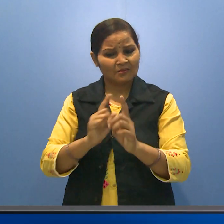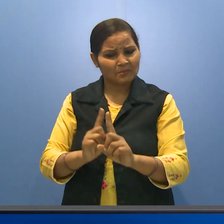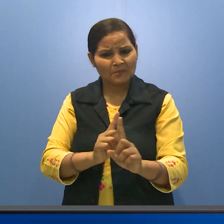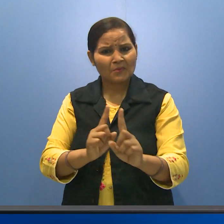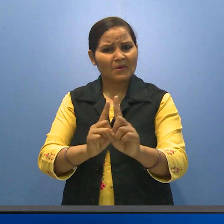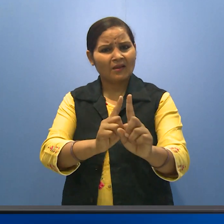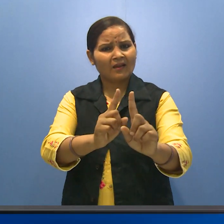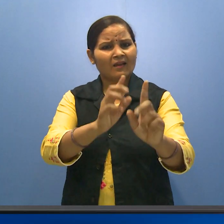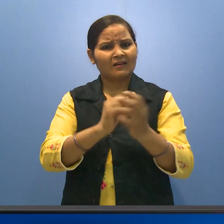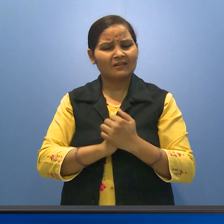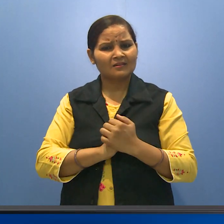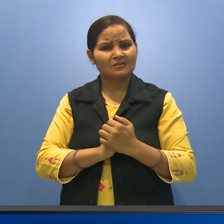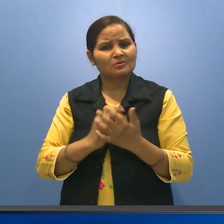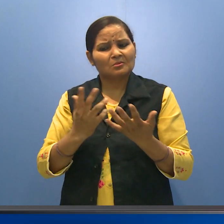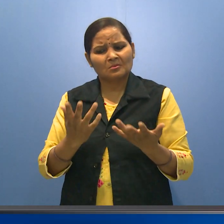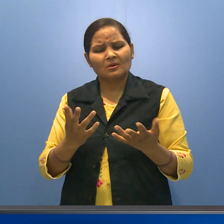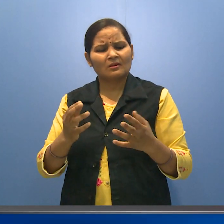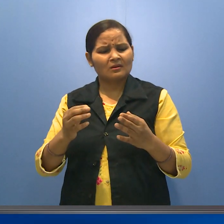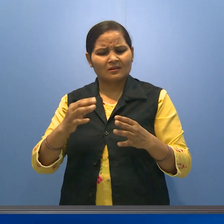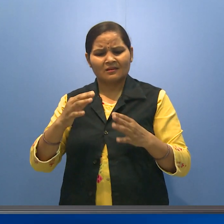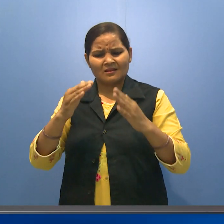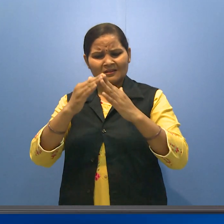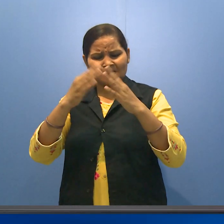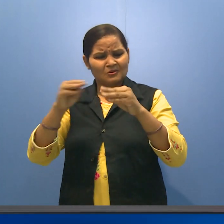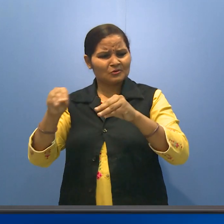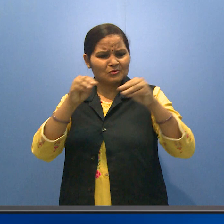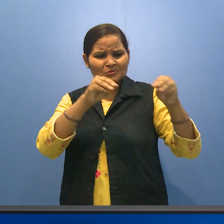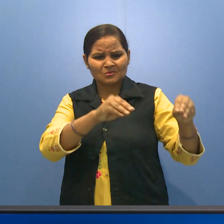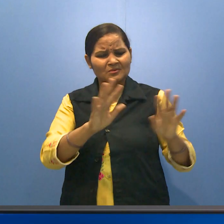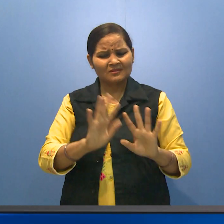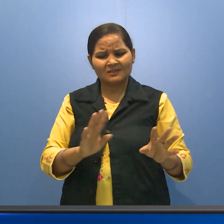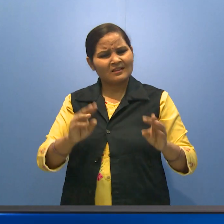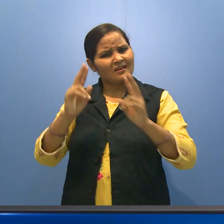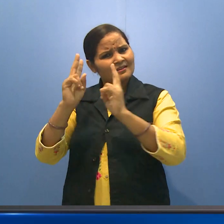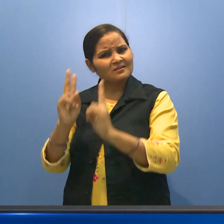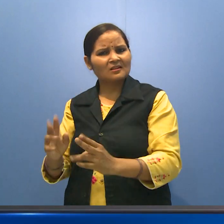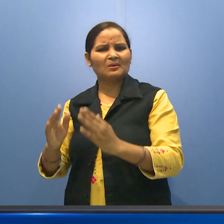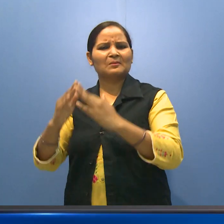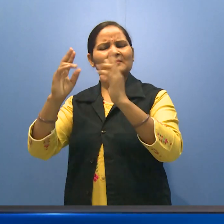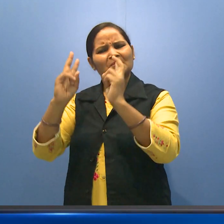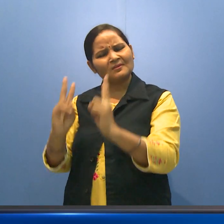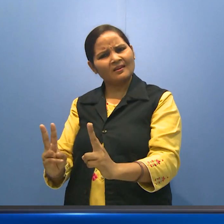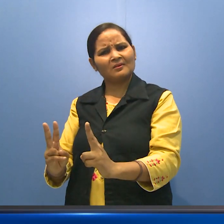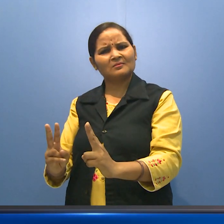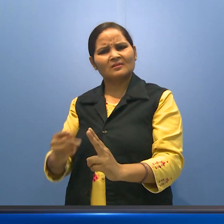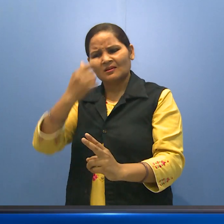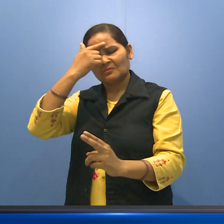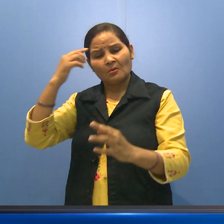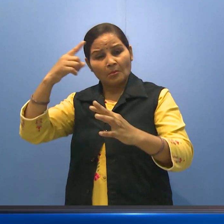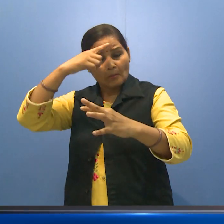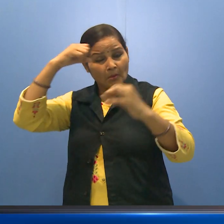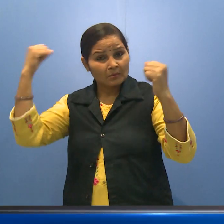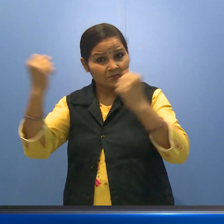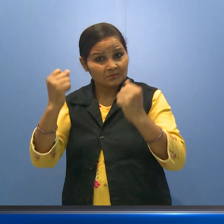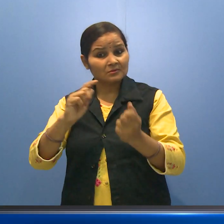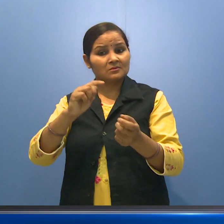जाओंगा वहां चलने वाला है तो क्यों नहीं याई रह करके मैं अपने भाग्य को मेहनत